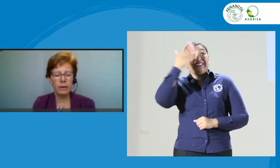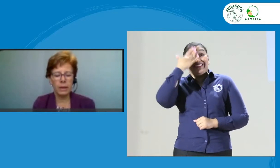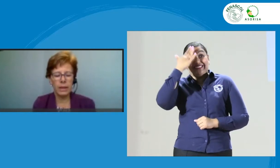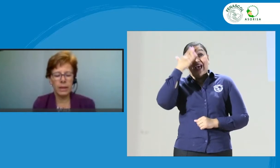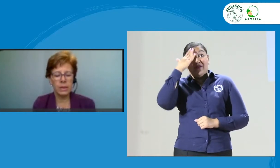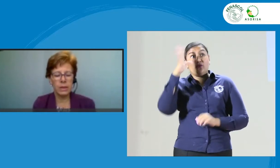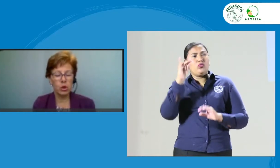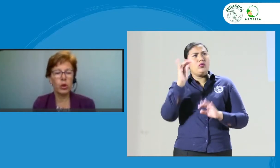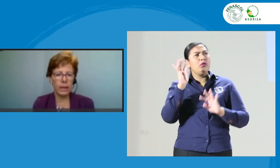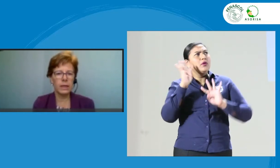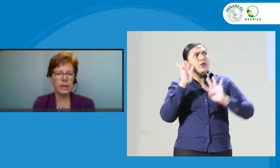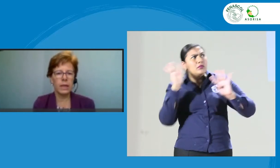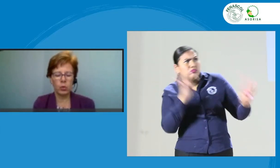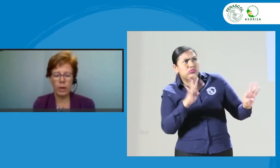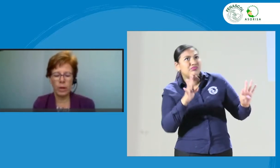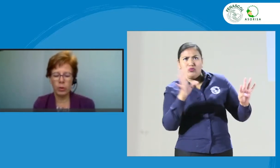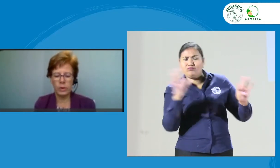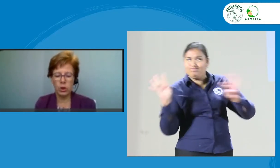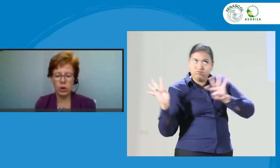la dimensión ética de una profesión.